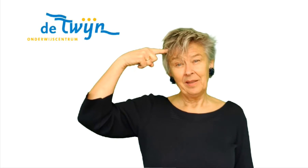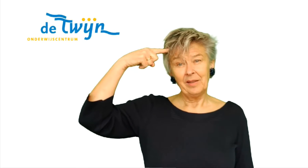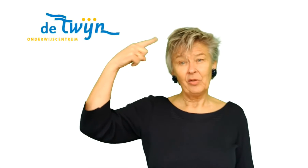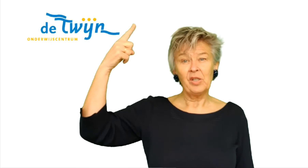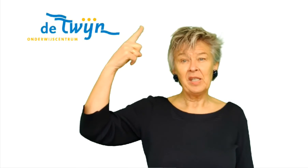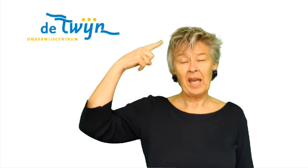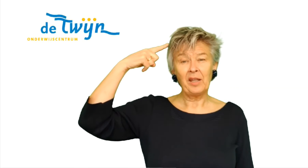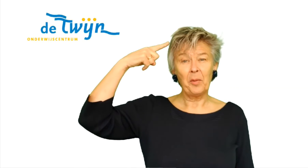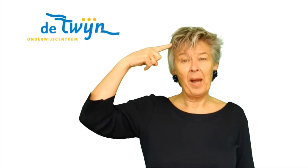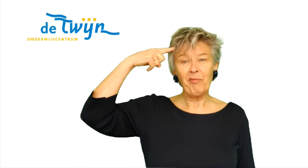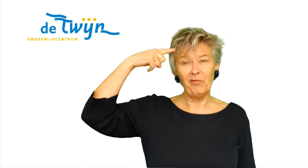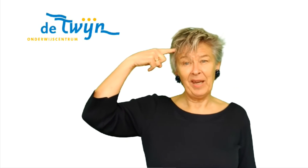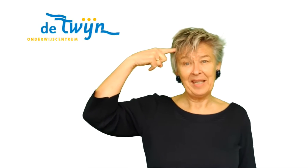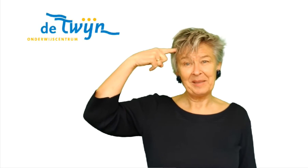Dus dit is eigenlijk het gebaar van weten.